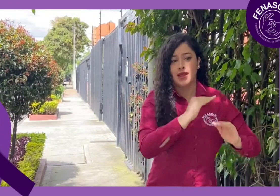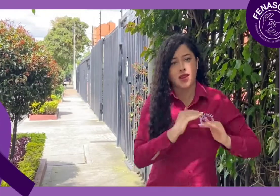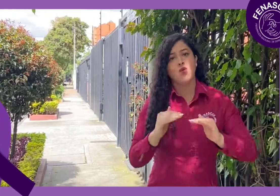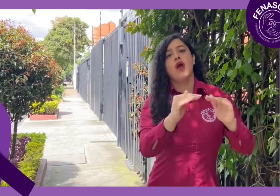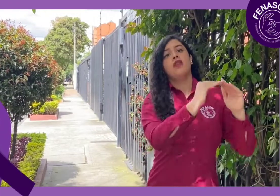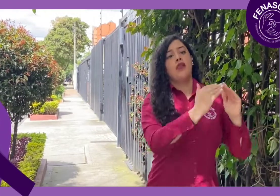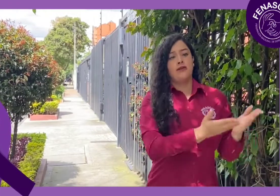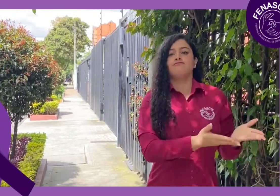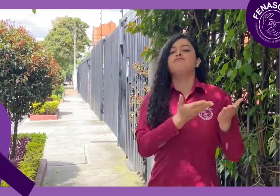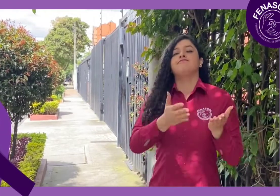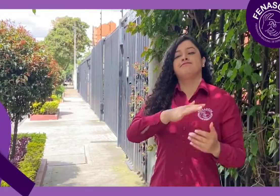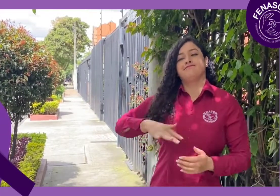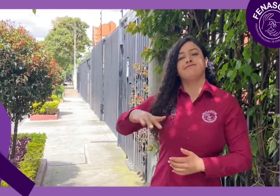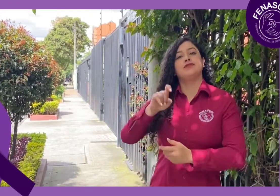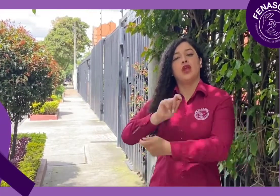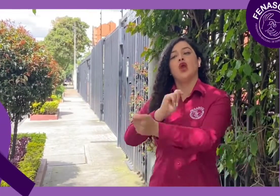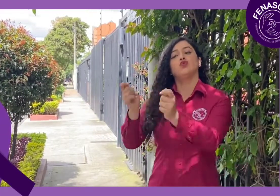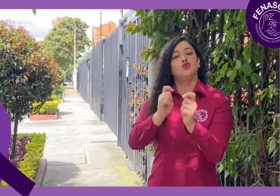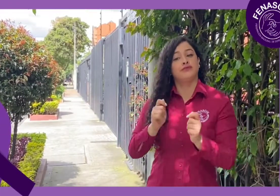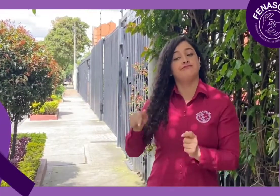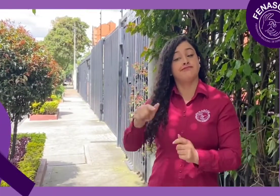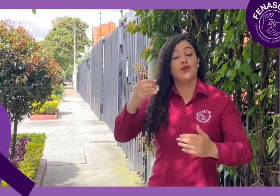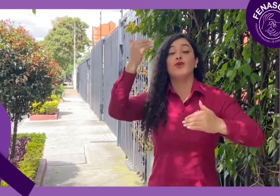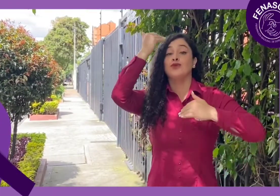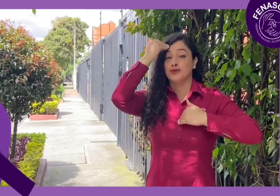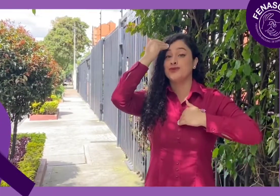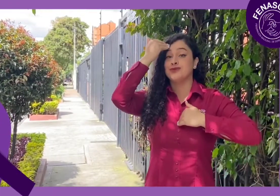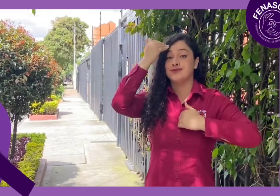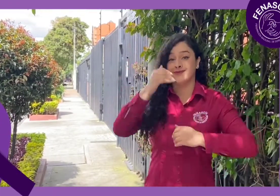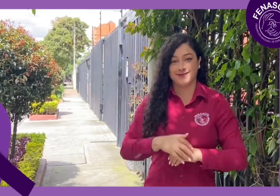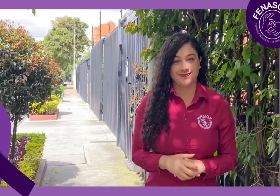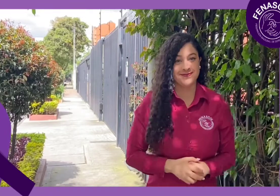precisan ajustes razonables y toma de conciencia al respecto.